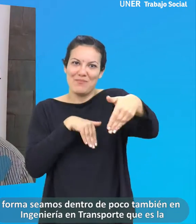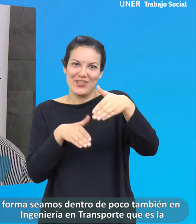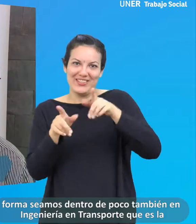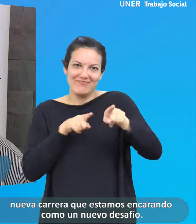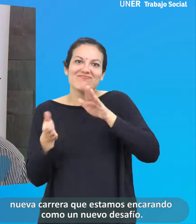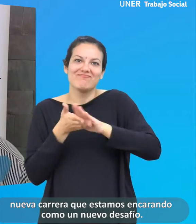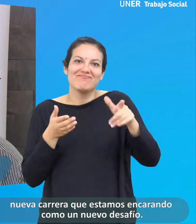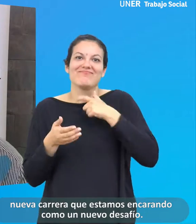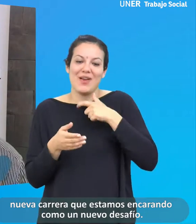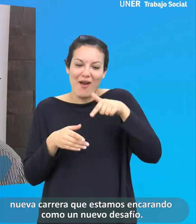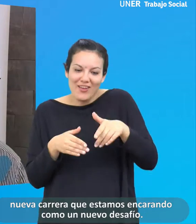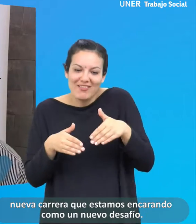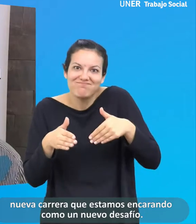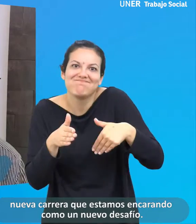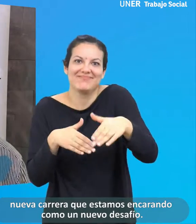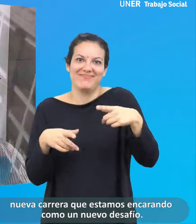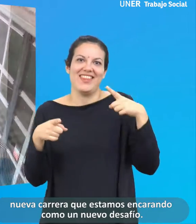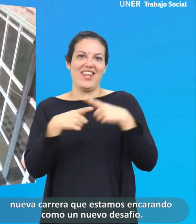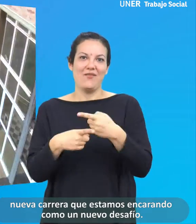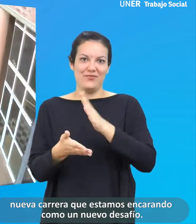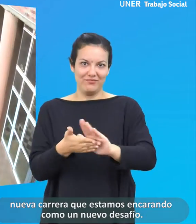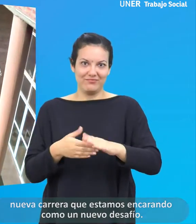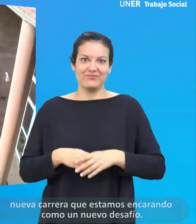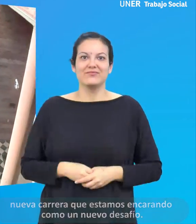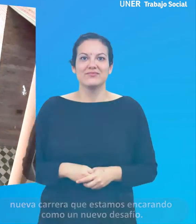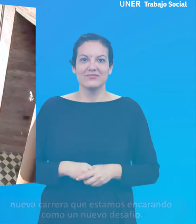Transporte, que es la nueva carrera que estamos encarando como un nuevo desafío.